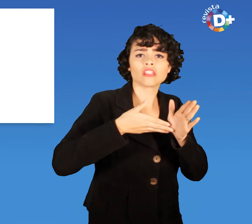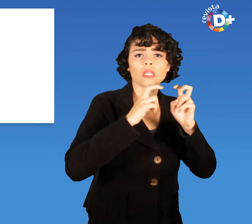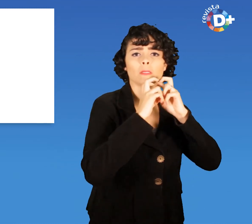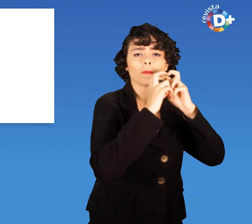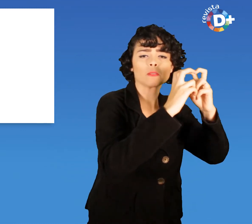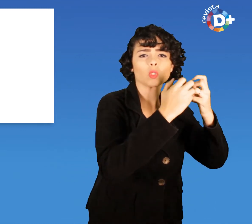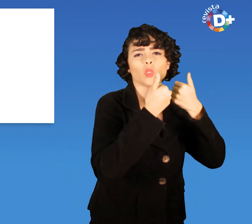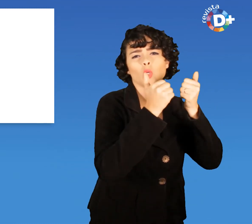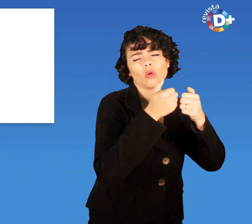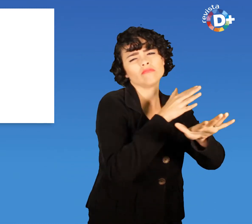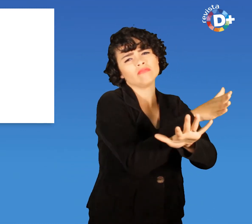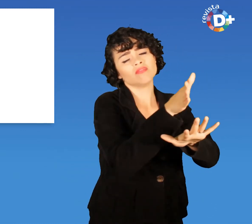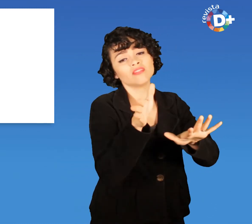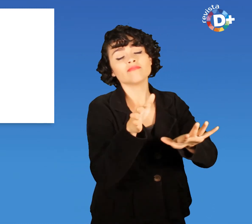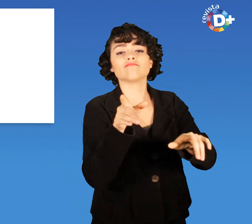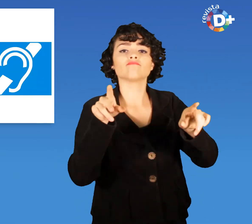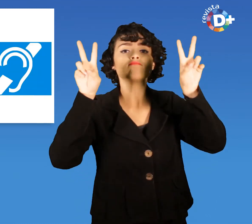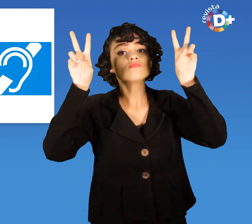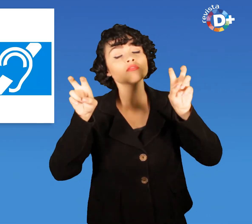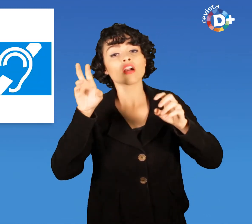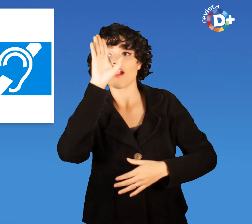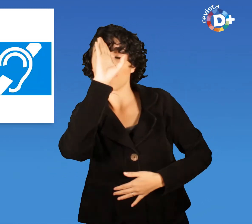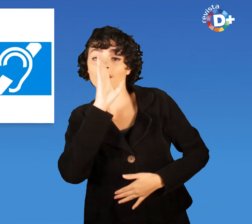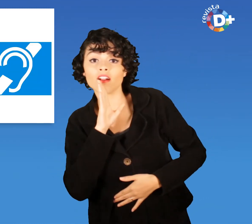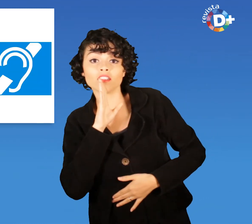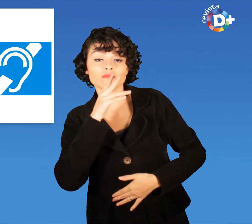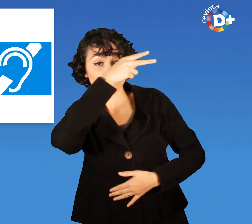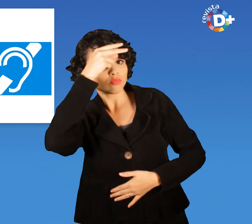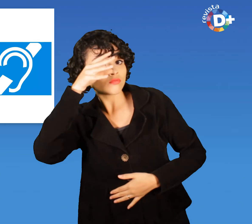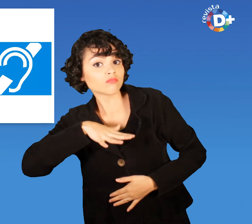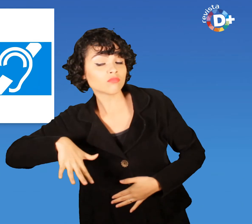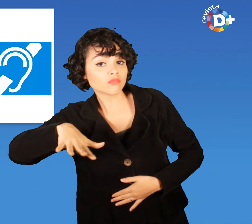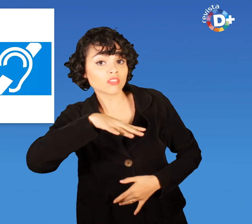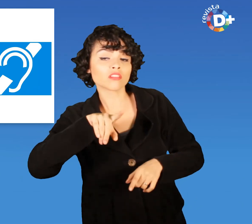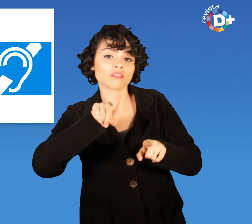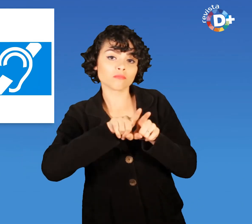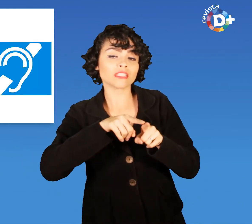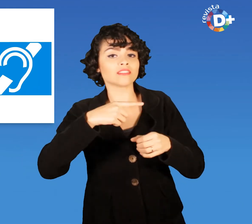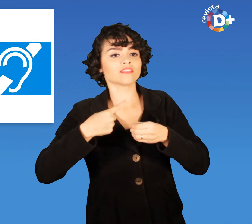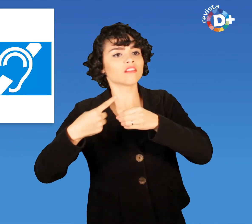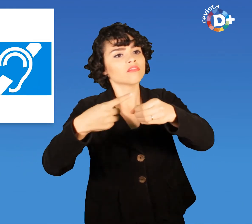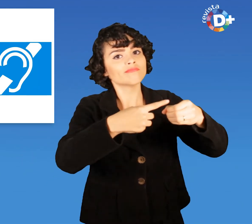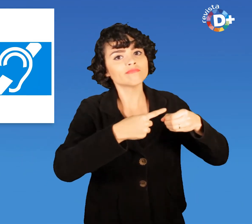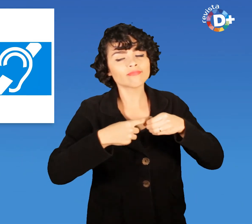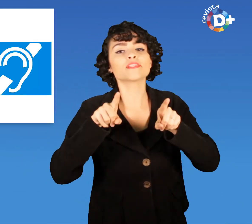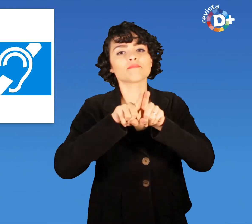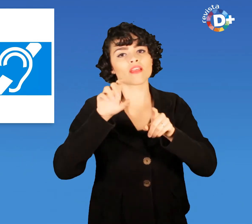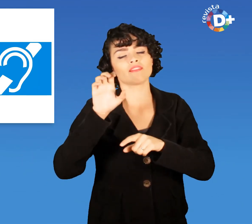gratuidade no meio municipal, intermunicipal e estadual Quanto na